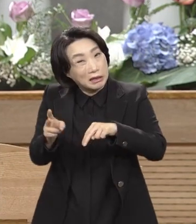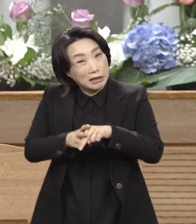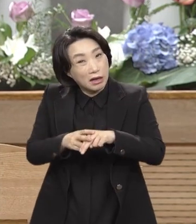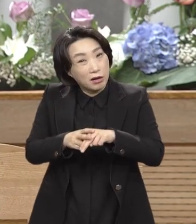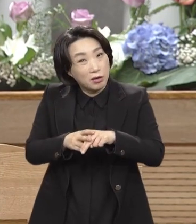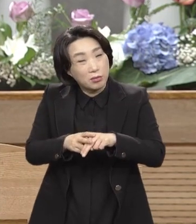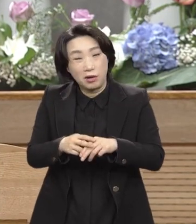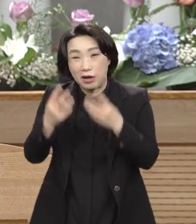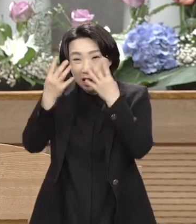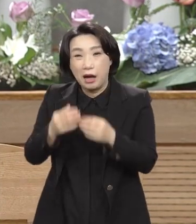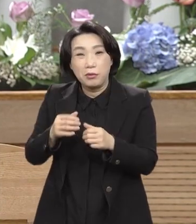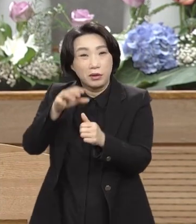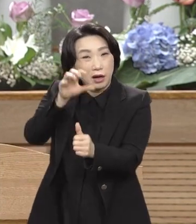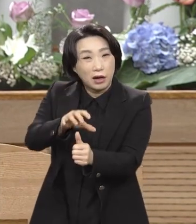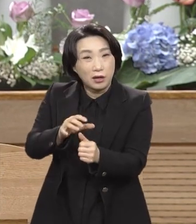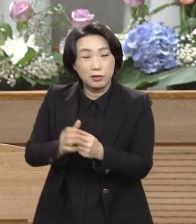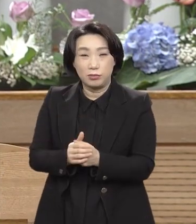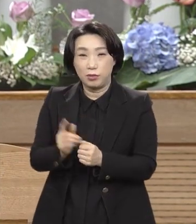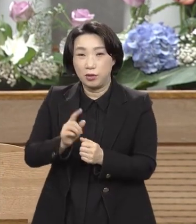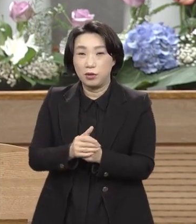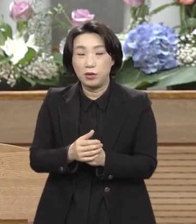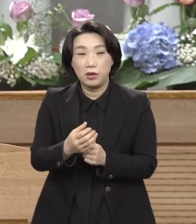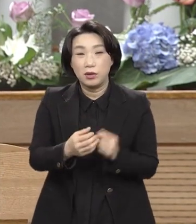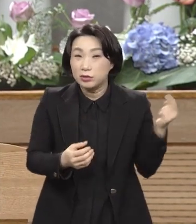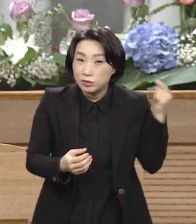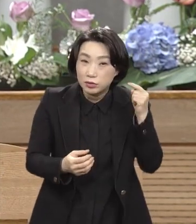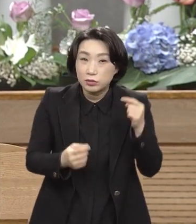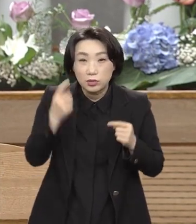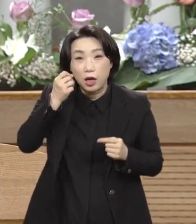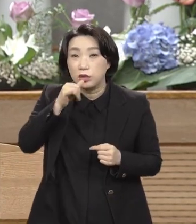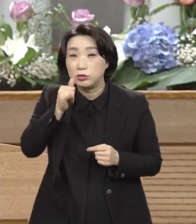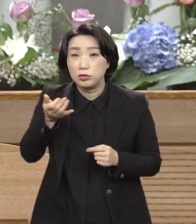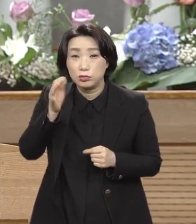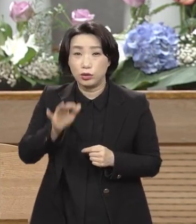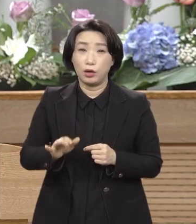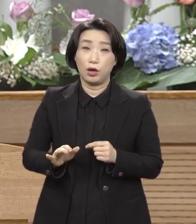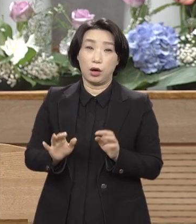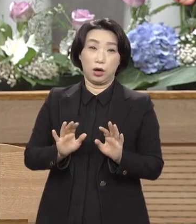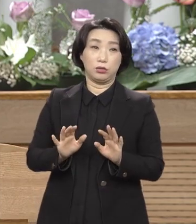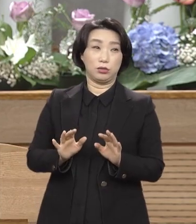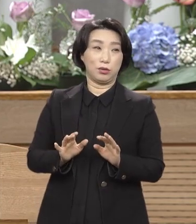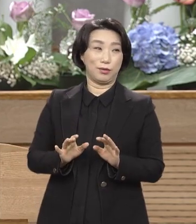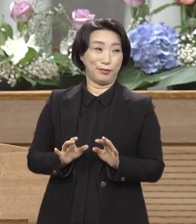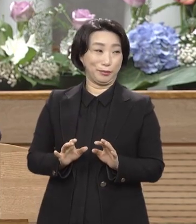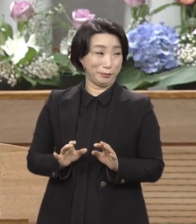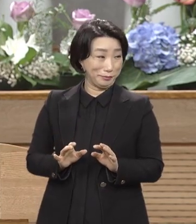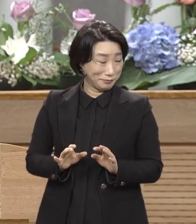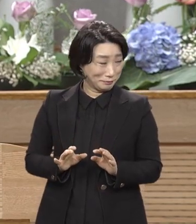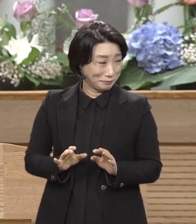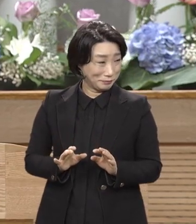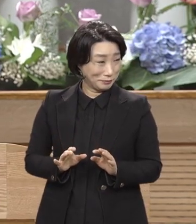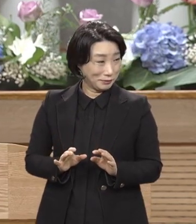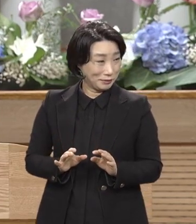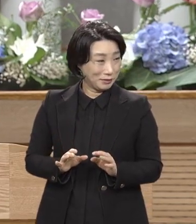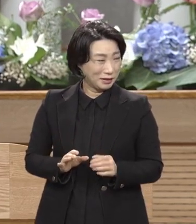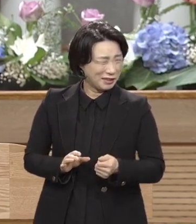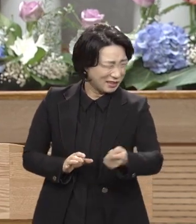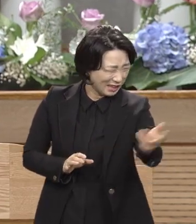감옥에 보내시오. 뭐 이런 소리라도 할 줄 알았는데 그런데 저희가 탁